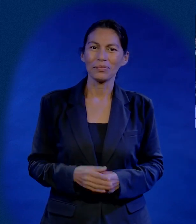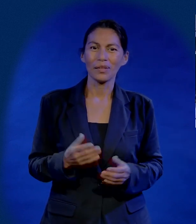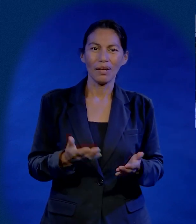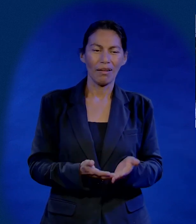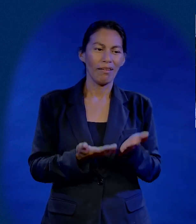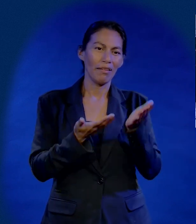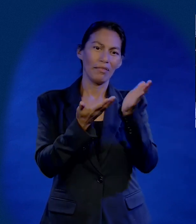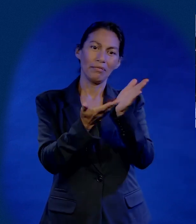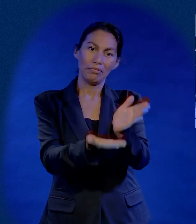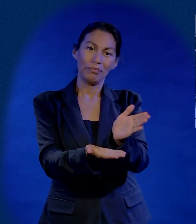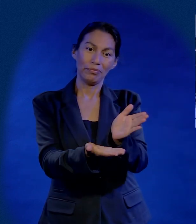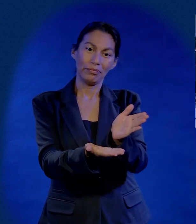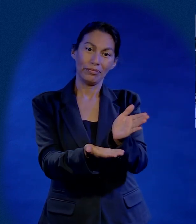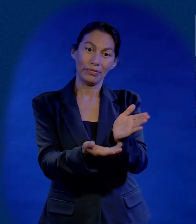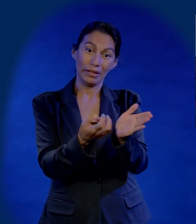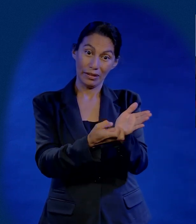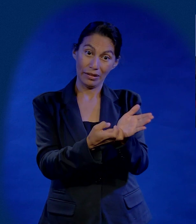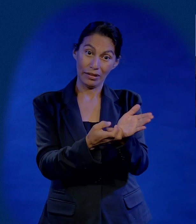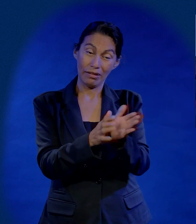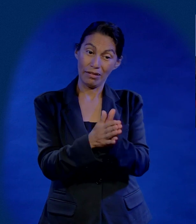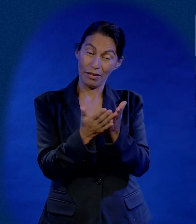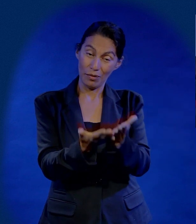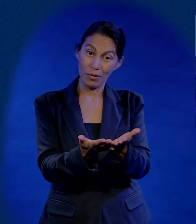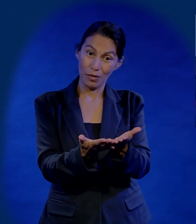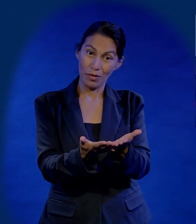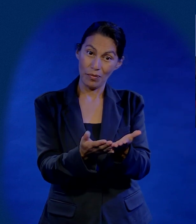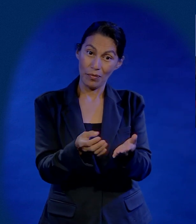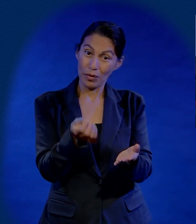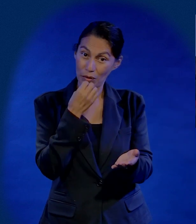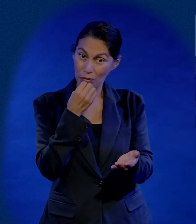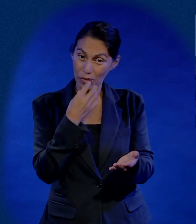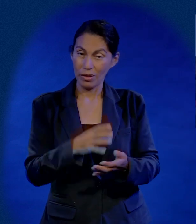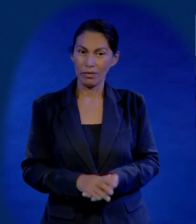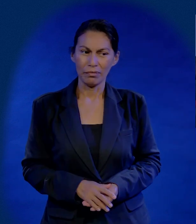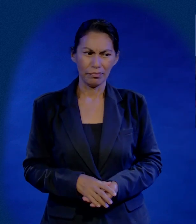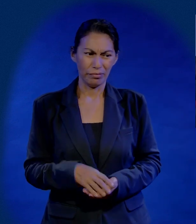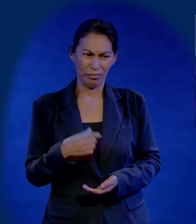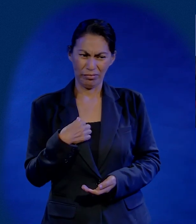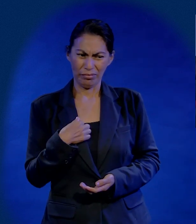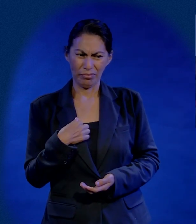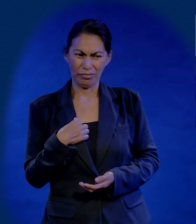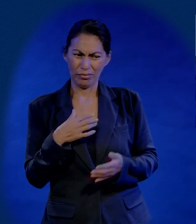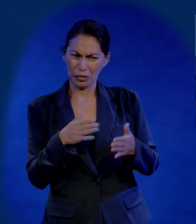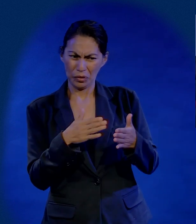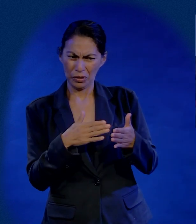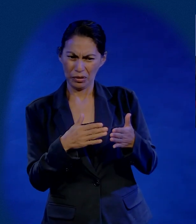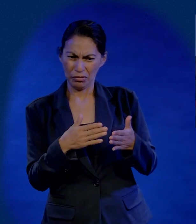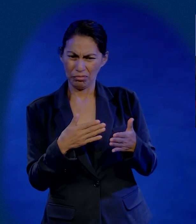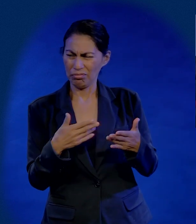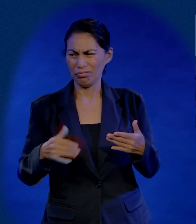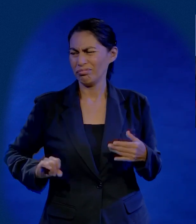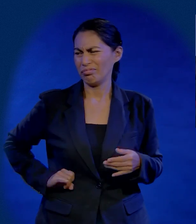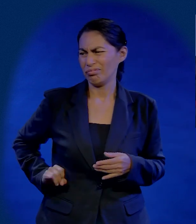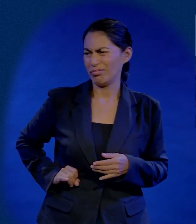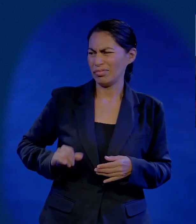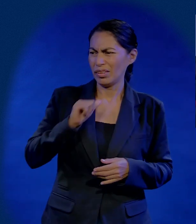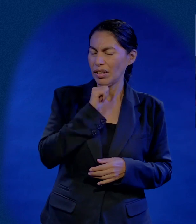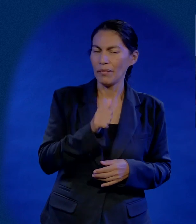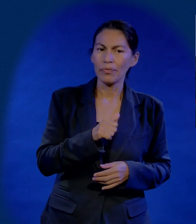Saqué ese libro y lo muestro. Mire, es un libro, pues, de alimentación. No, no me interesa la cocina. No es de cocina, señora,